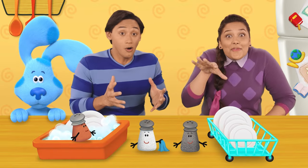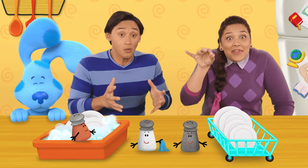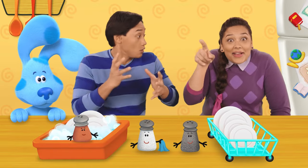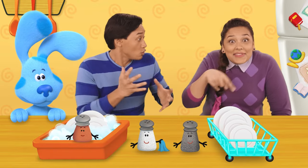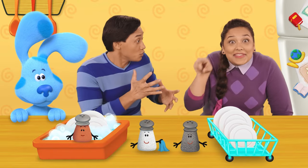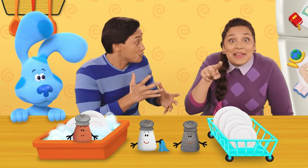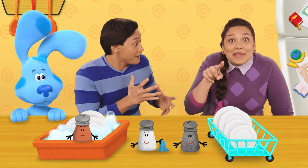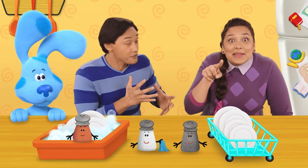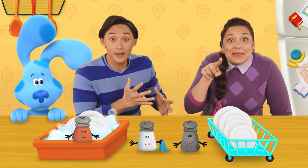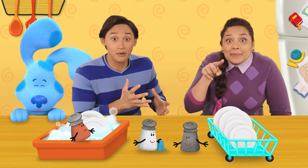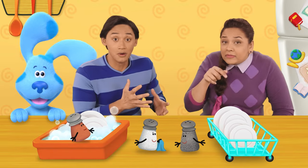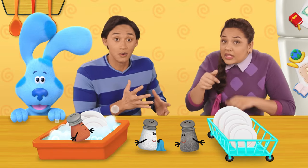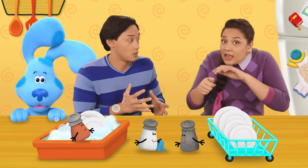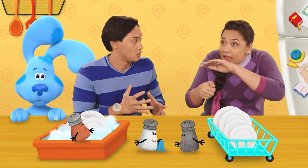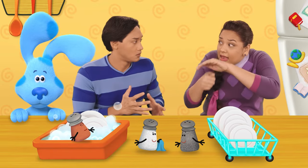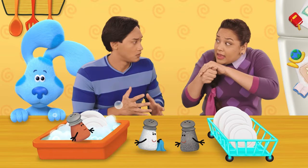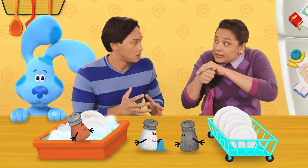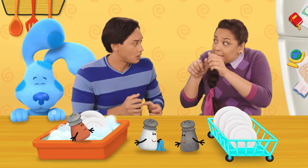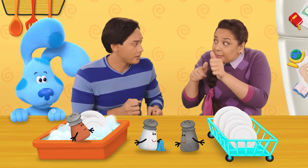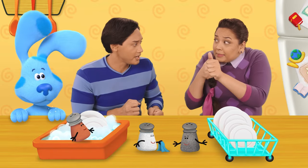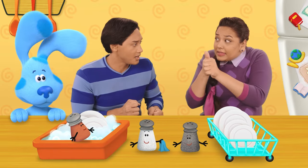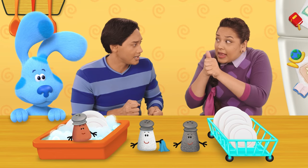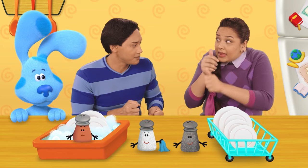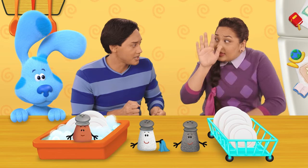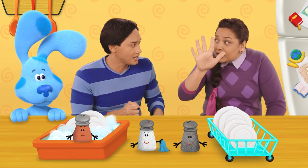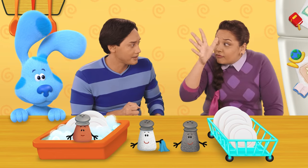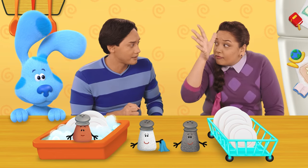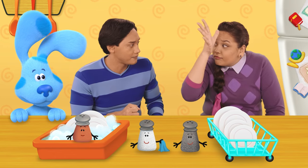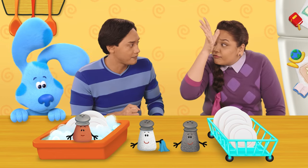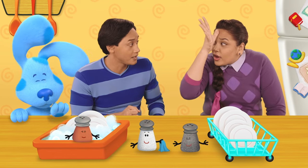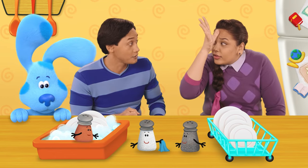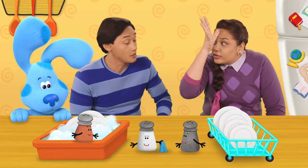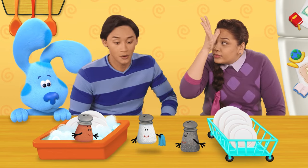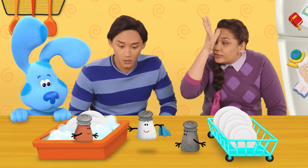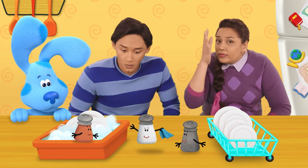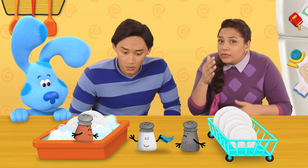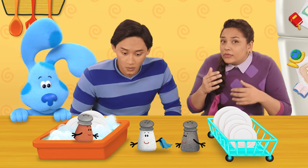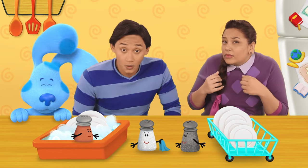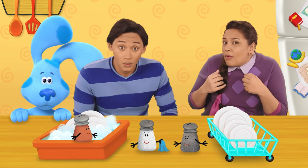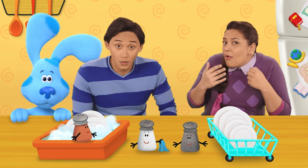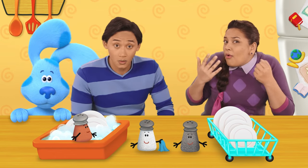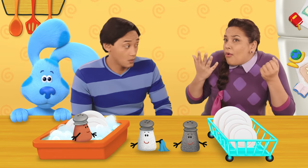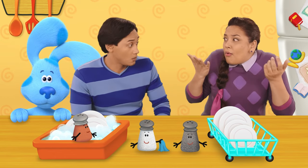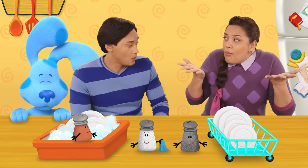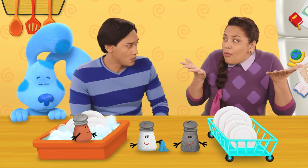¡Los encontraron! ¿Se están escondiendo detrás de su papá? ¿O